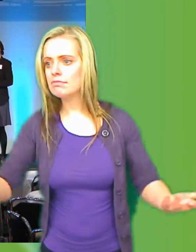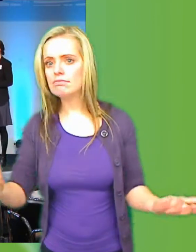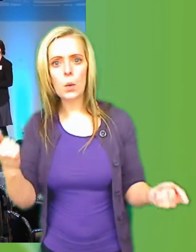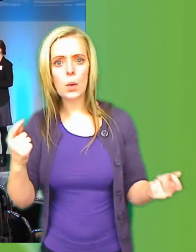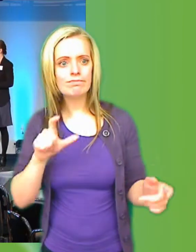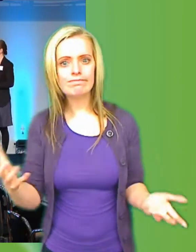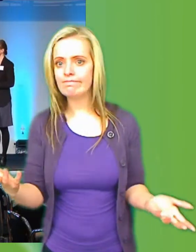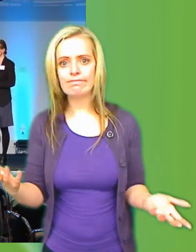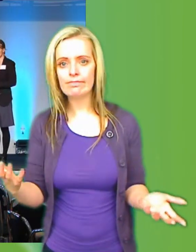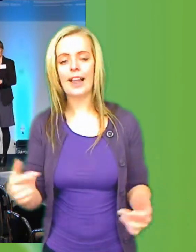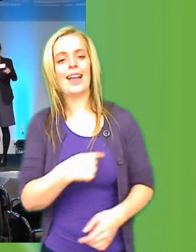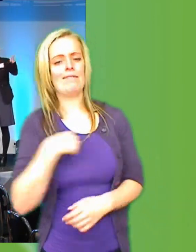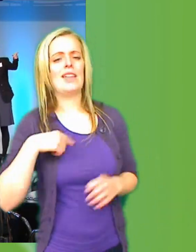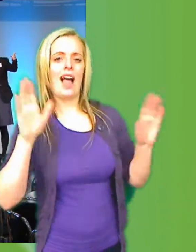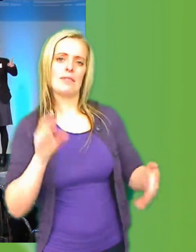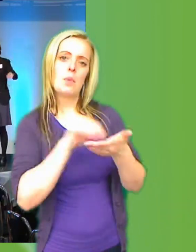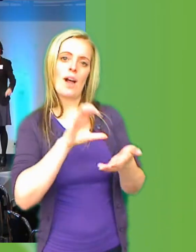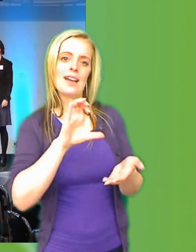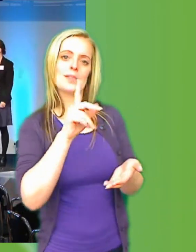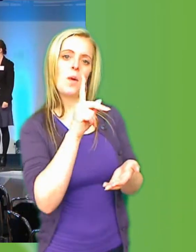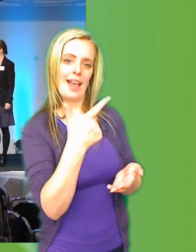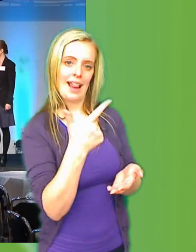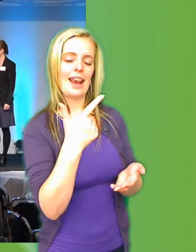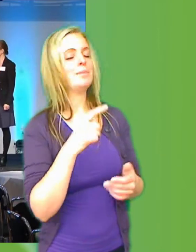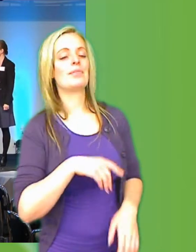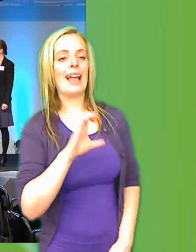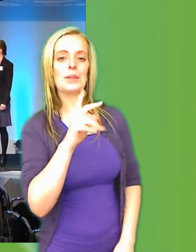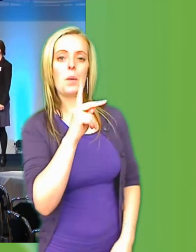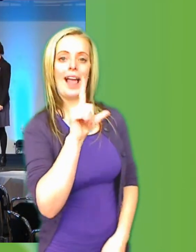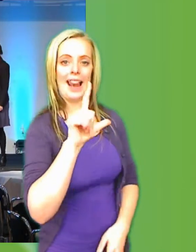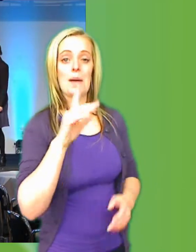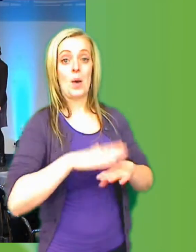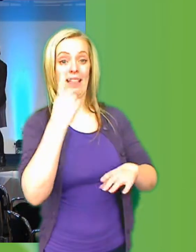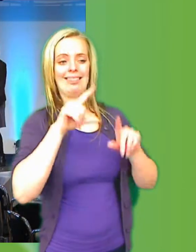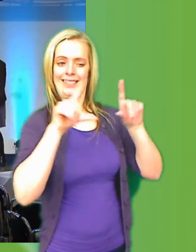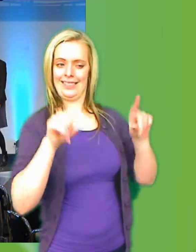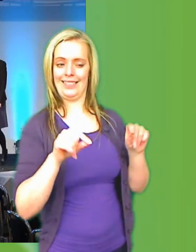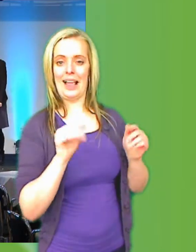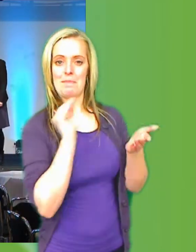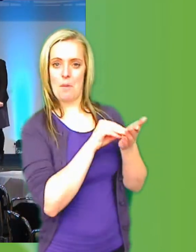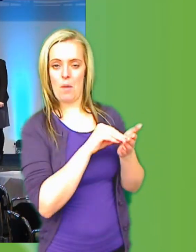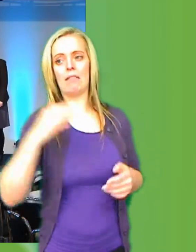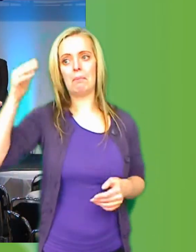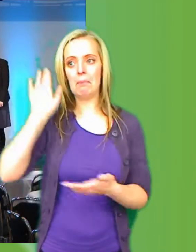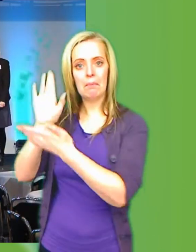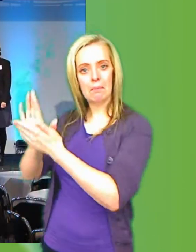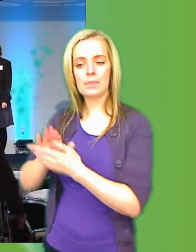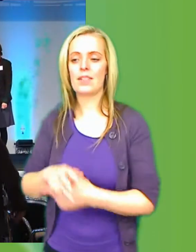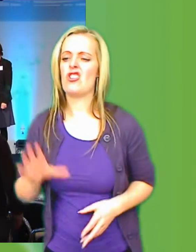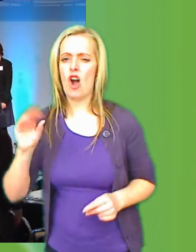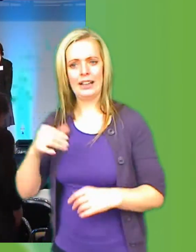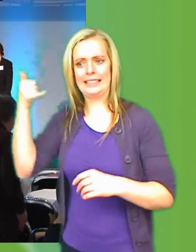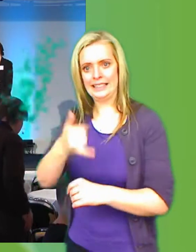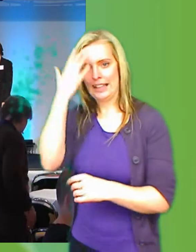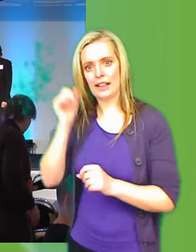Nej. Vi har faktiskt skrivit SKL på en gul lapp där på väggen. För det är där man skulle kunna få en riktig explosionseffekt